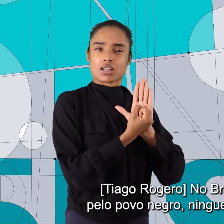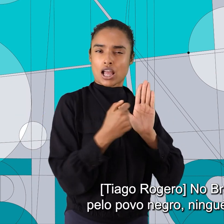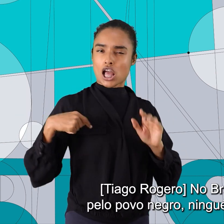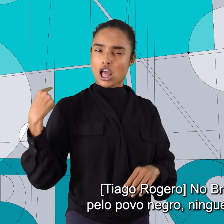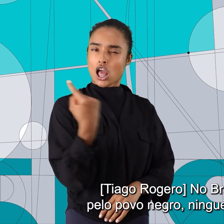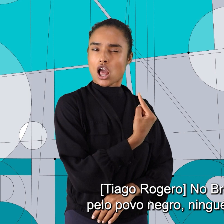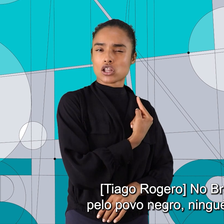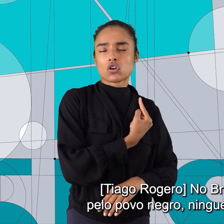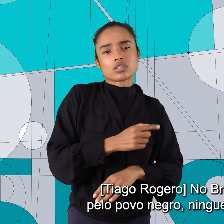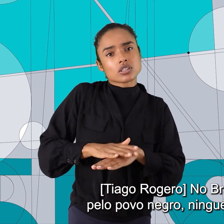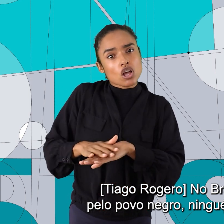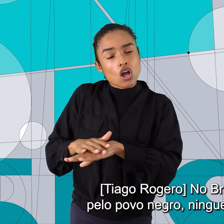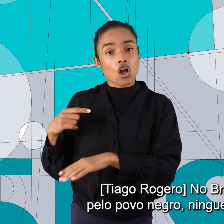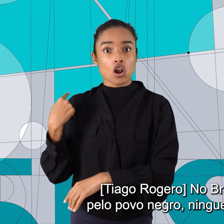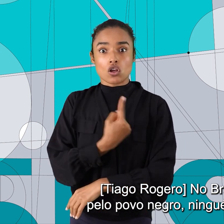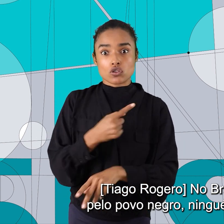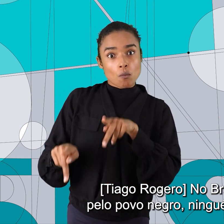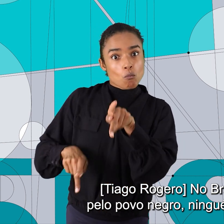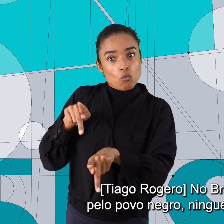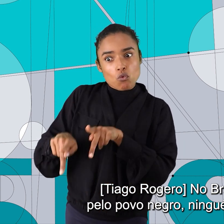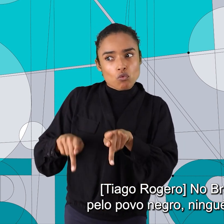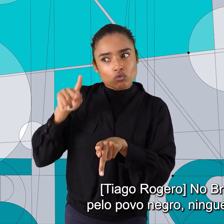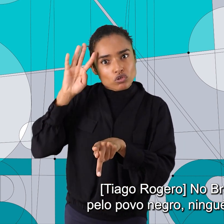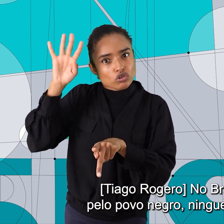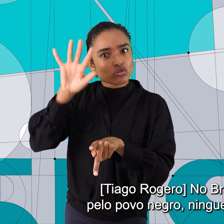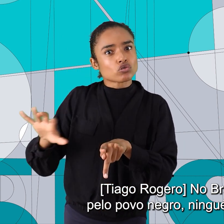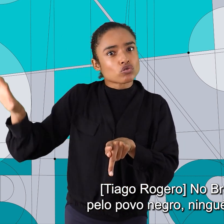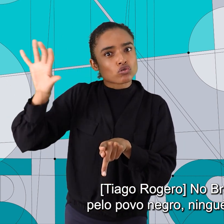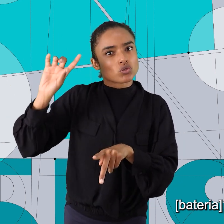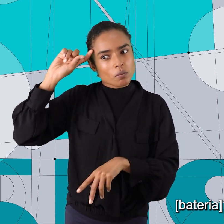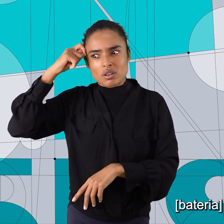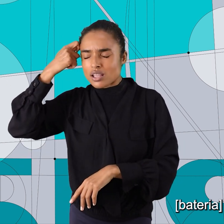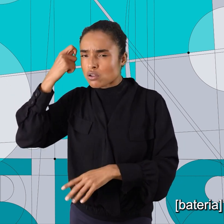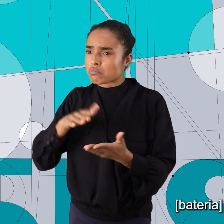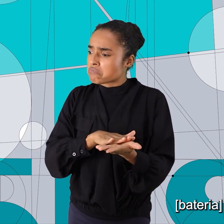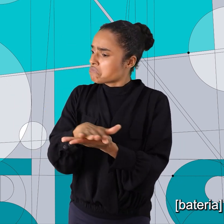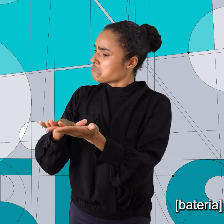No Brasil sonhado pelo povo negro, ninguém fica de fora.